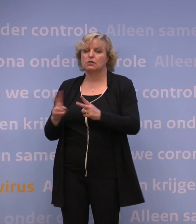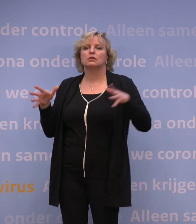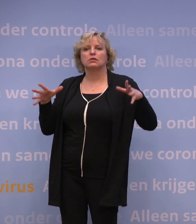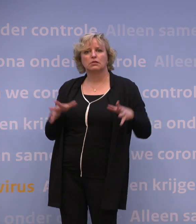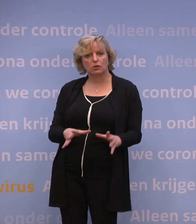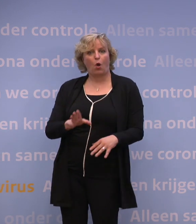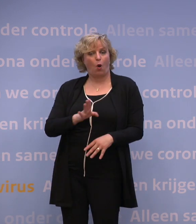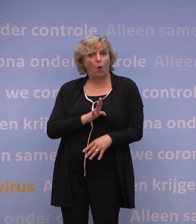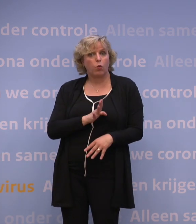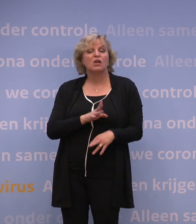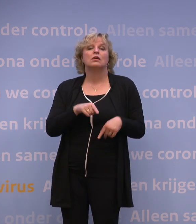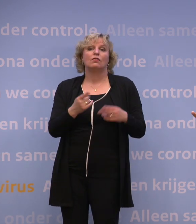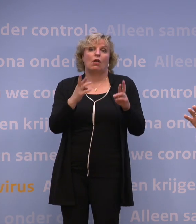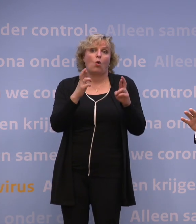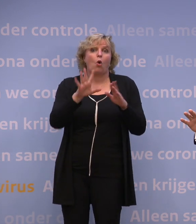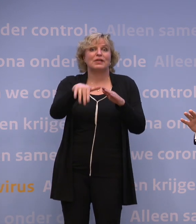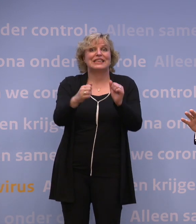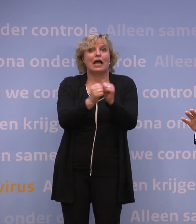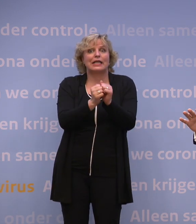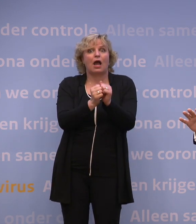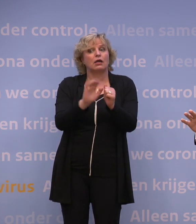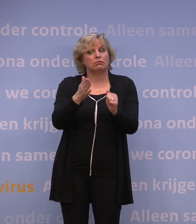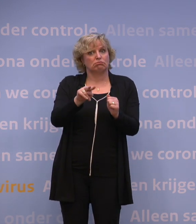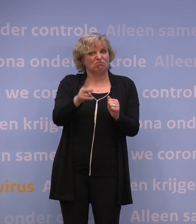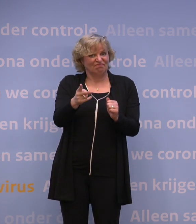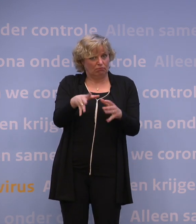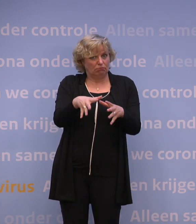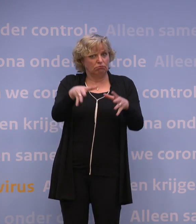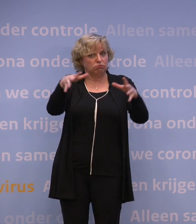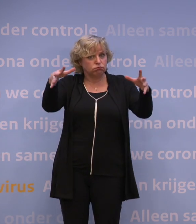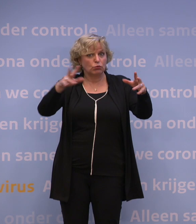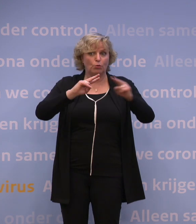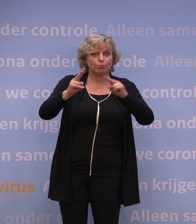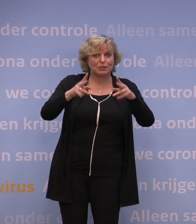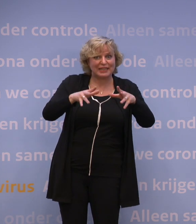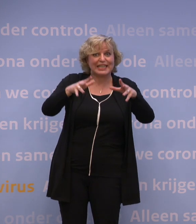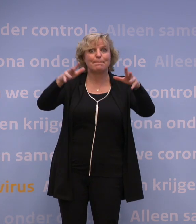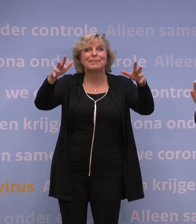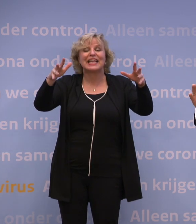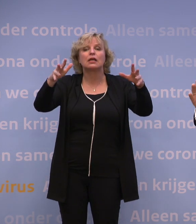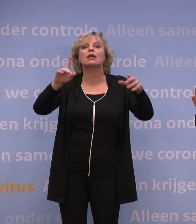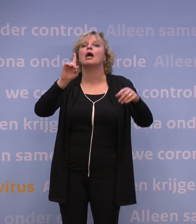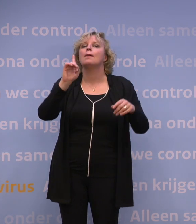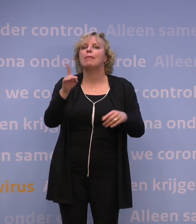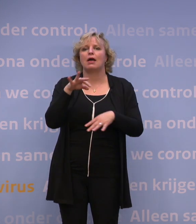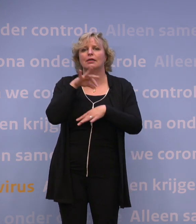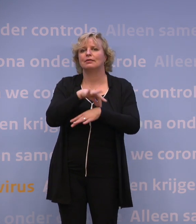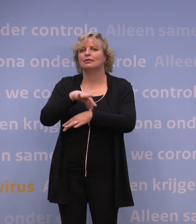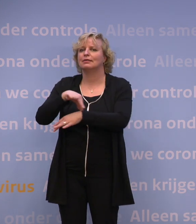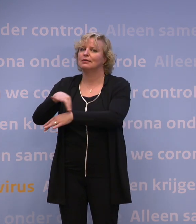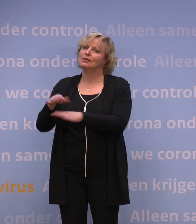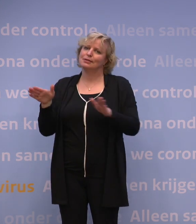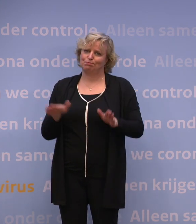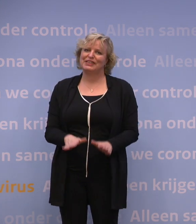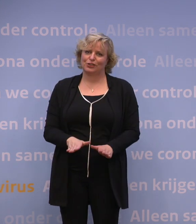bieden waardoor we in het najaar weliswaar misschien nog een opleving hebben van dat virus zelf in de besmettingen, maar dan in ieder geval niet meer een opleving ook